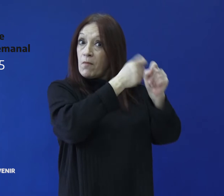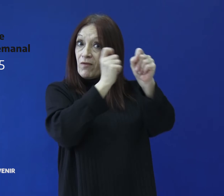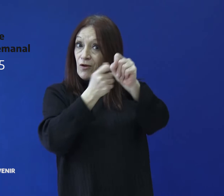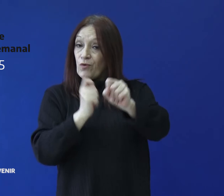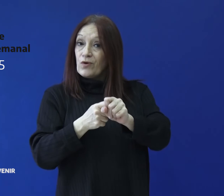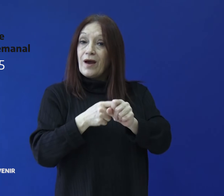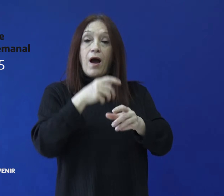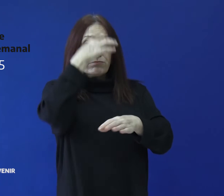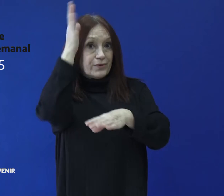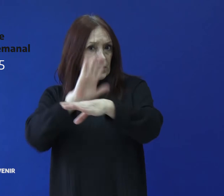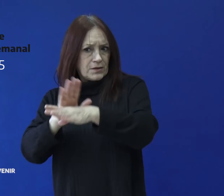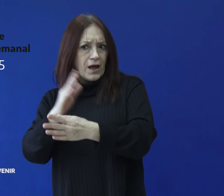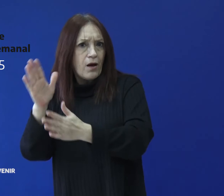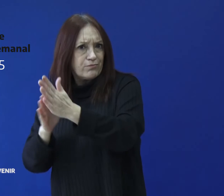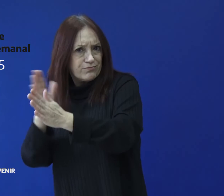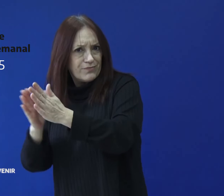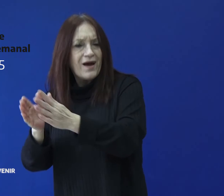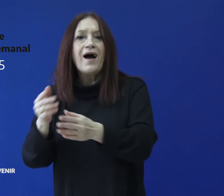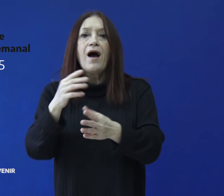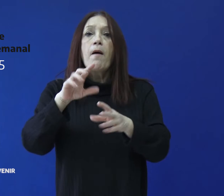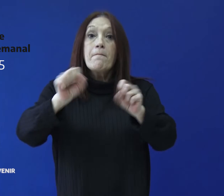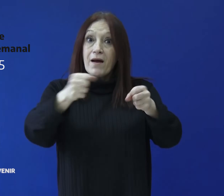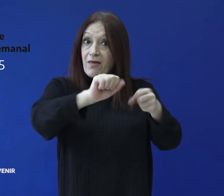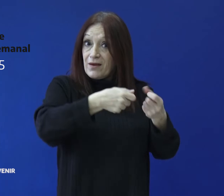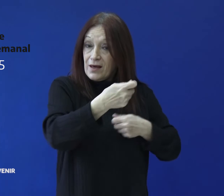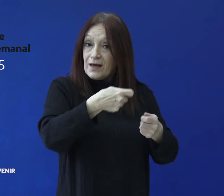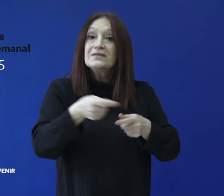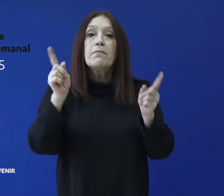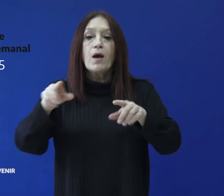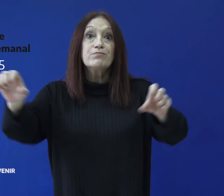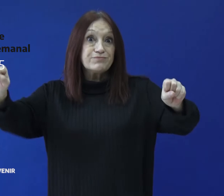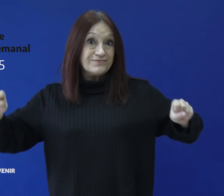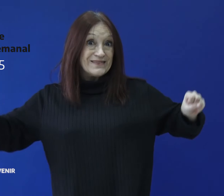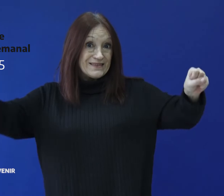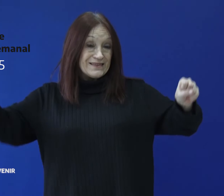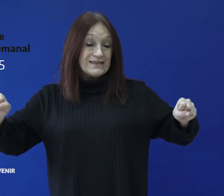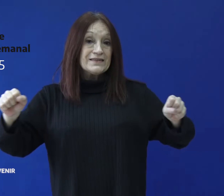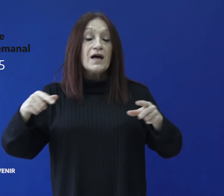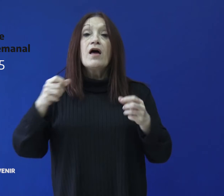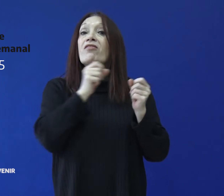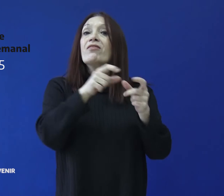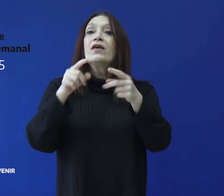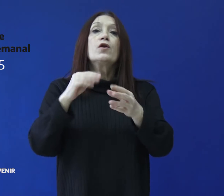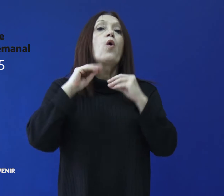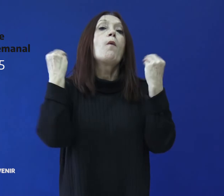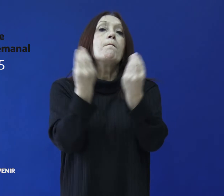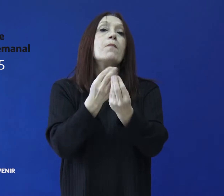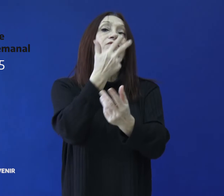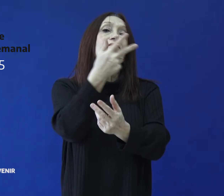Artesanía, Panadería y Textil. Destinados a 32 familias santacruceñas y la